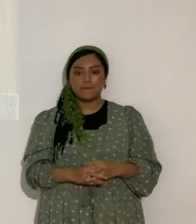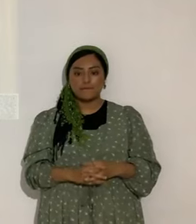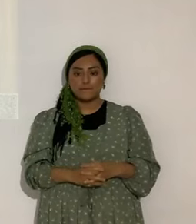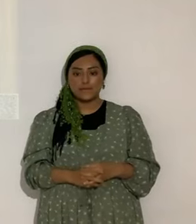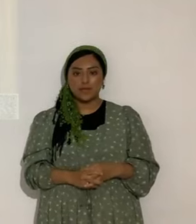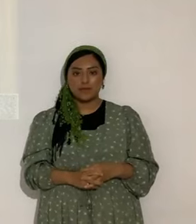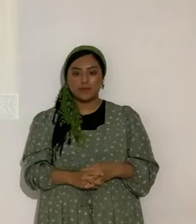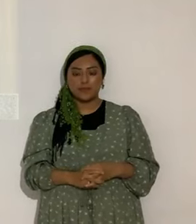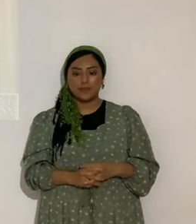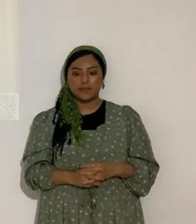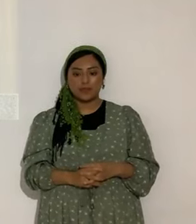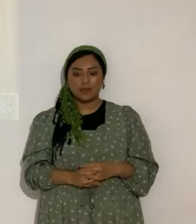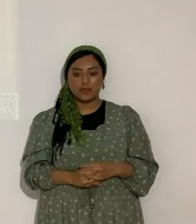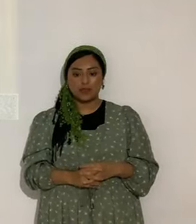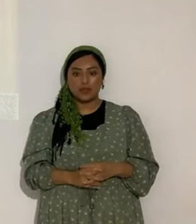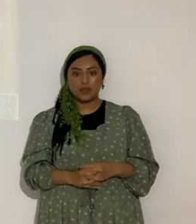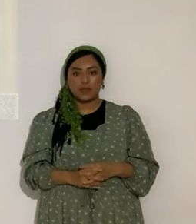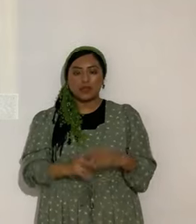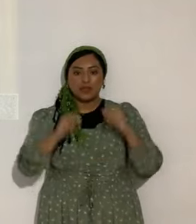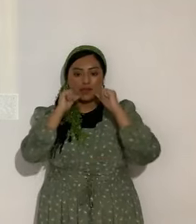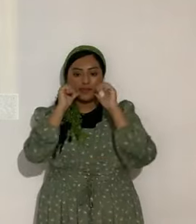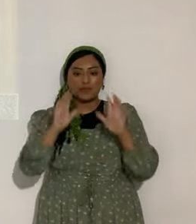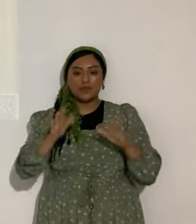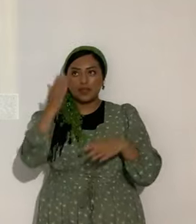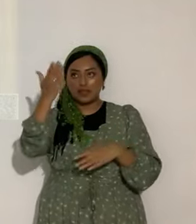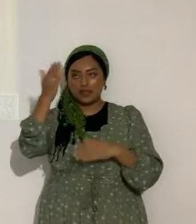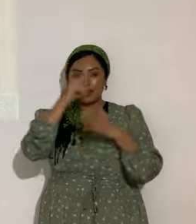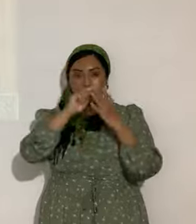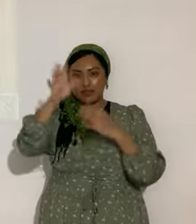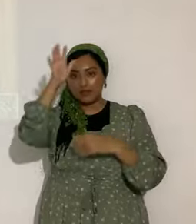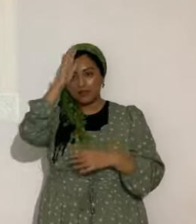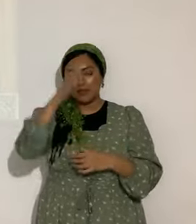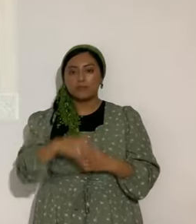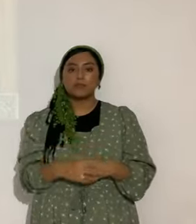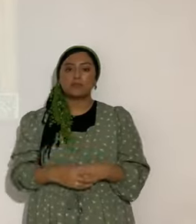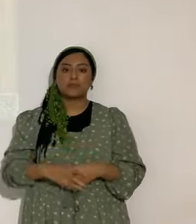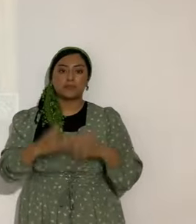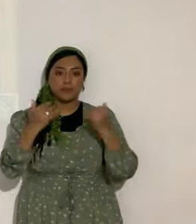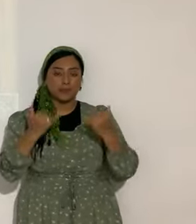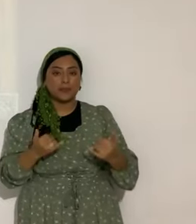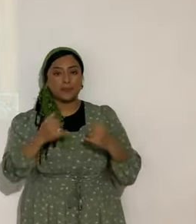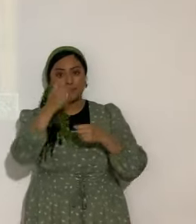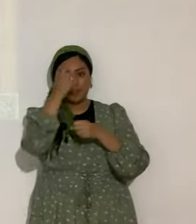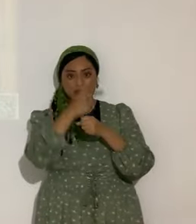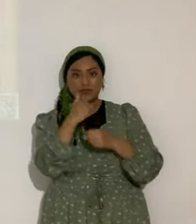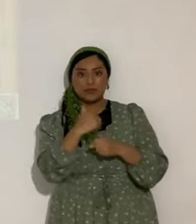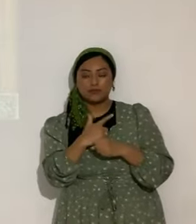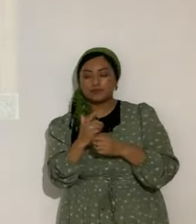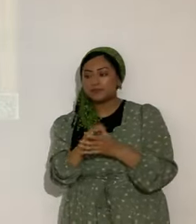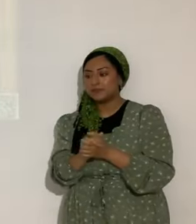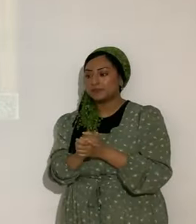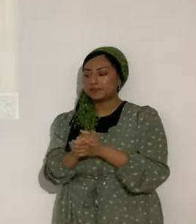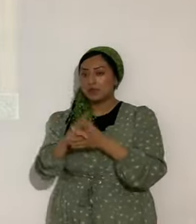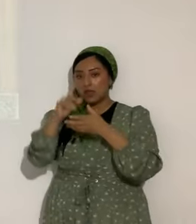Bueno. Bendito es el Abacadus. Ahora hermanos. La confianza.